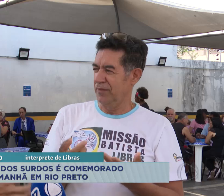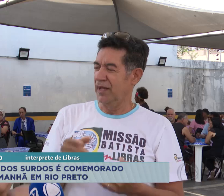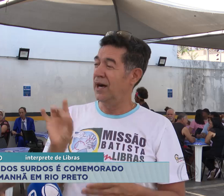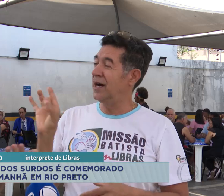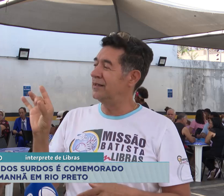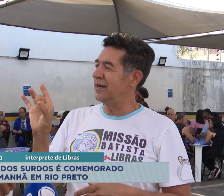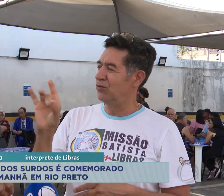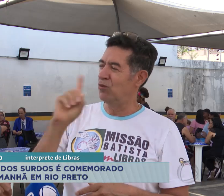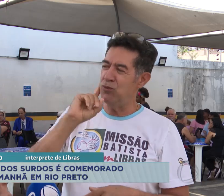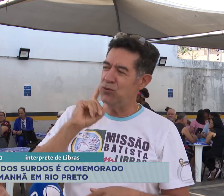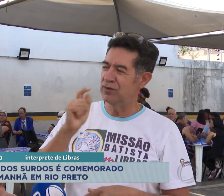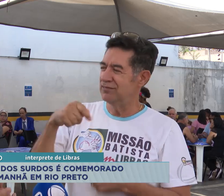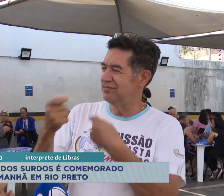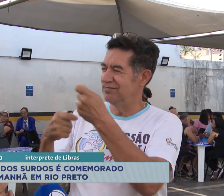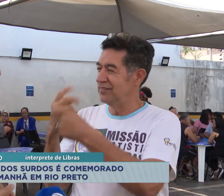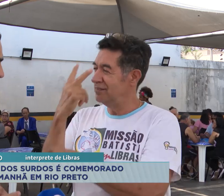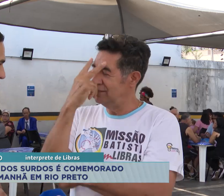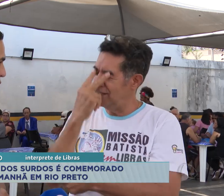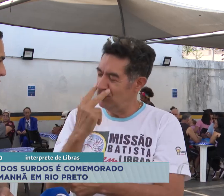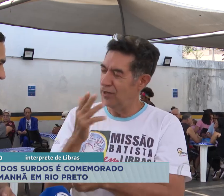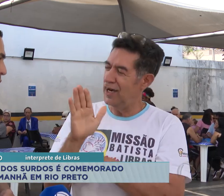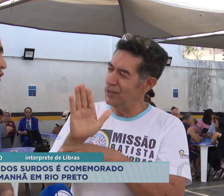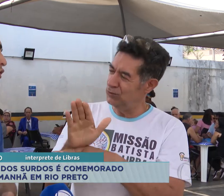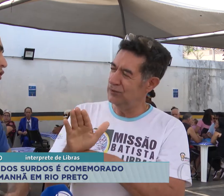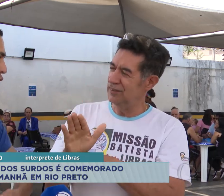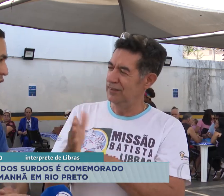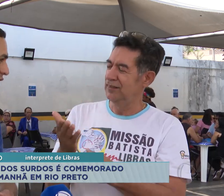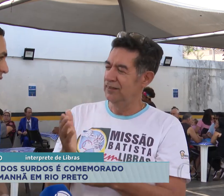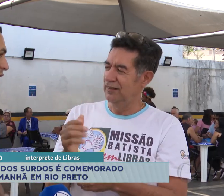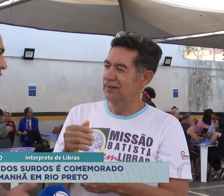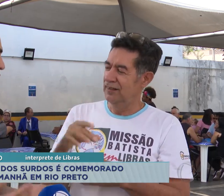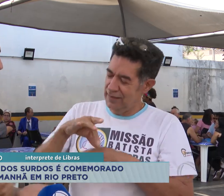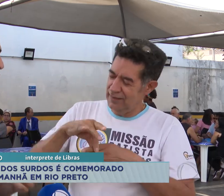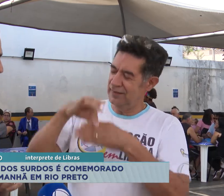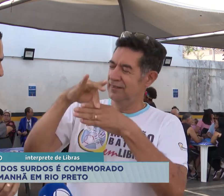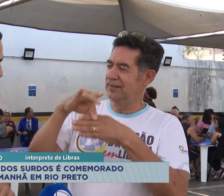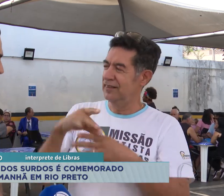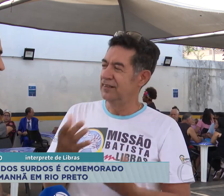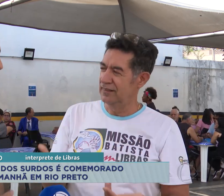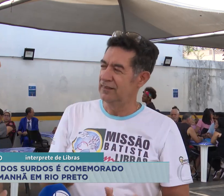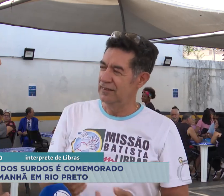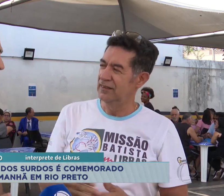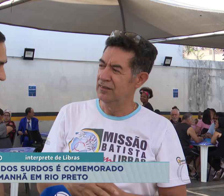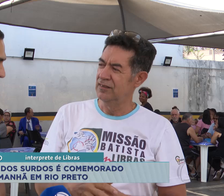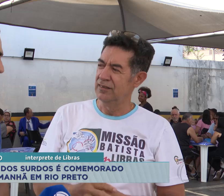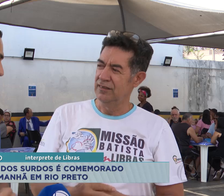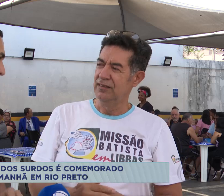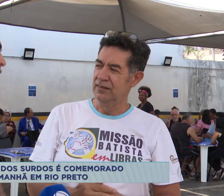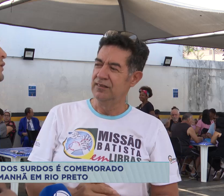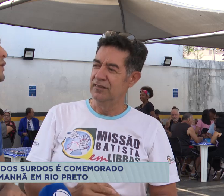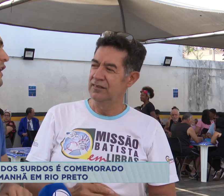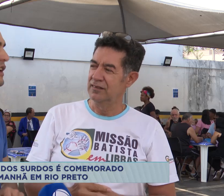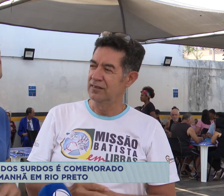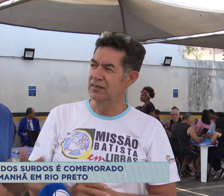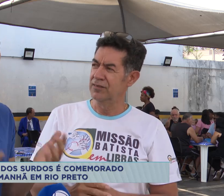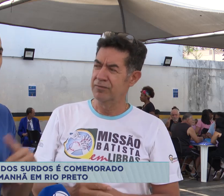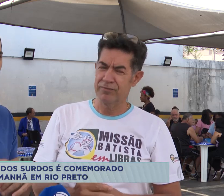oferecido vários serviços. Então tem muitos surdos que são acolhidos aqui, recebidos nesse departamento e a gente auxilia.